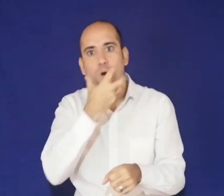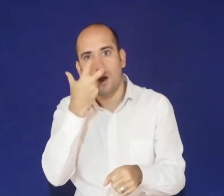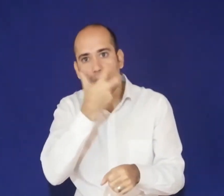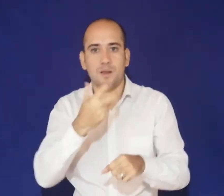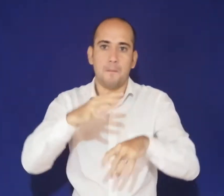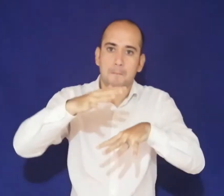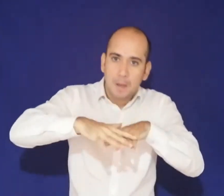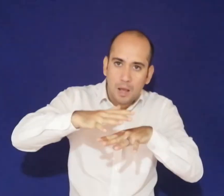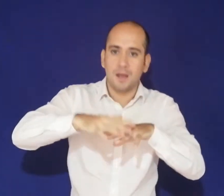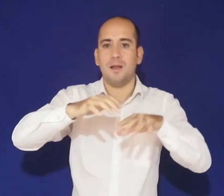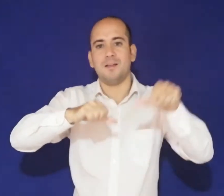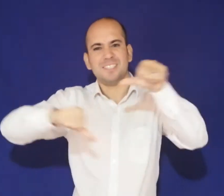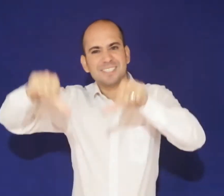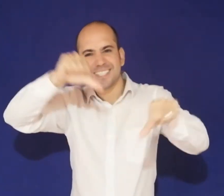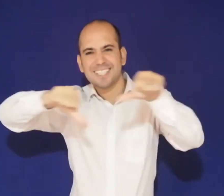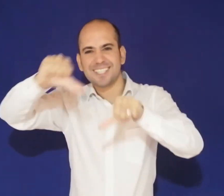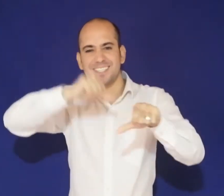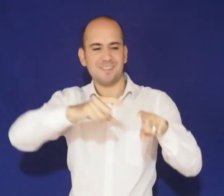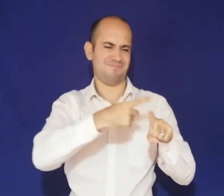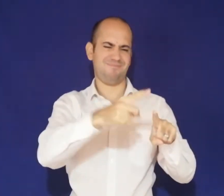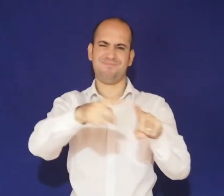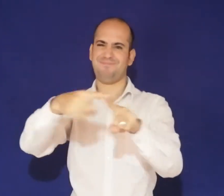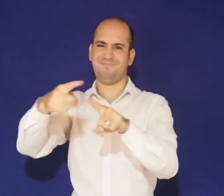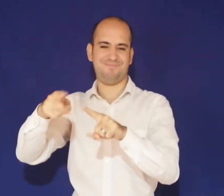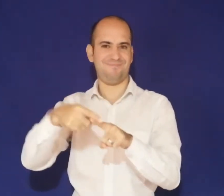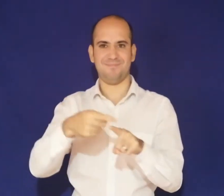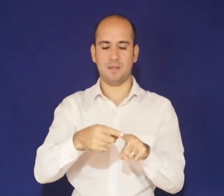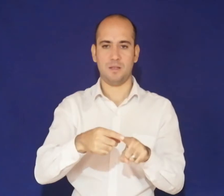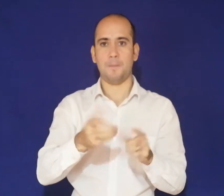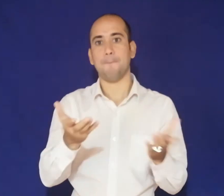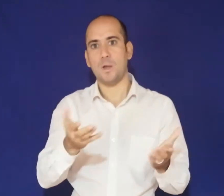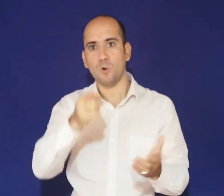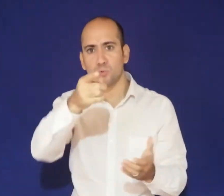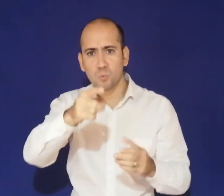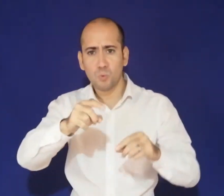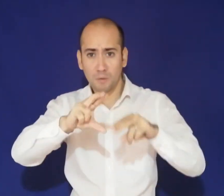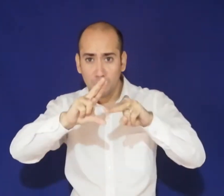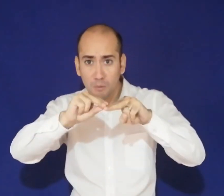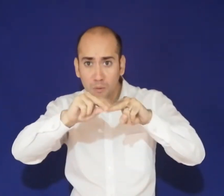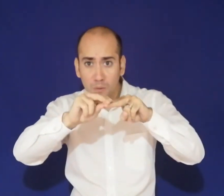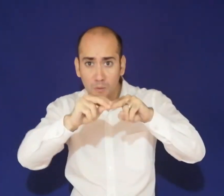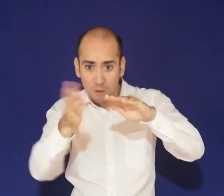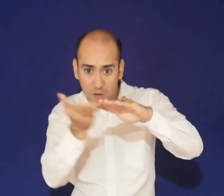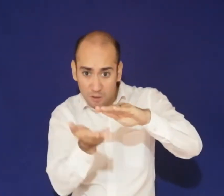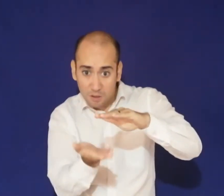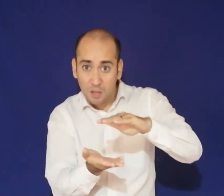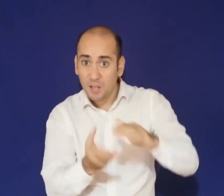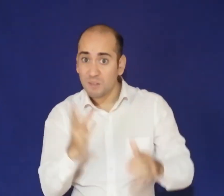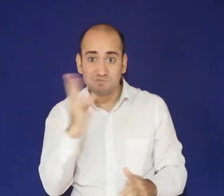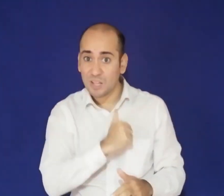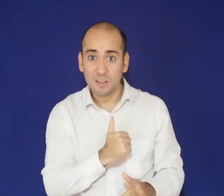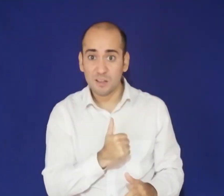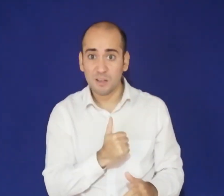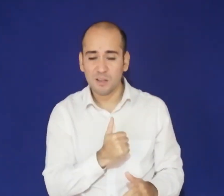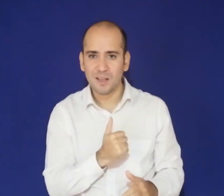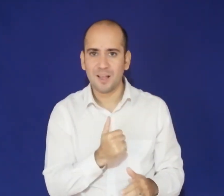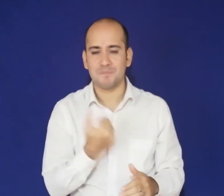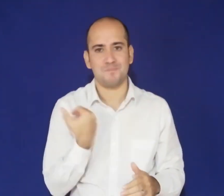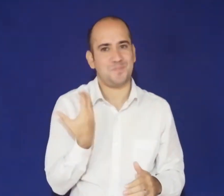diferente. Ahora, tú impresora no tienes. Puedes hacerlo en el cuaderno y después sacas fotos